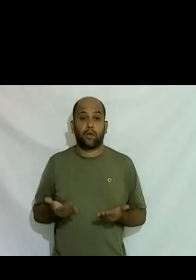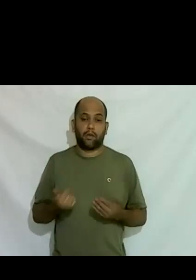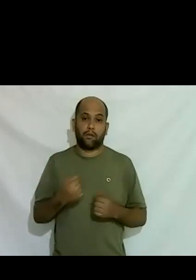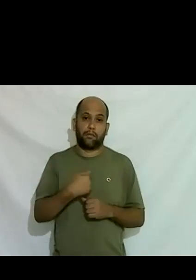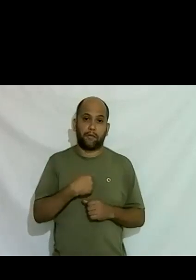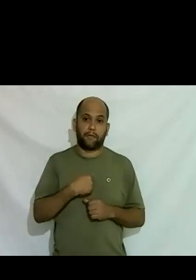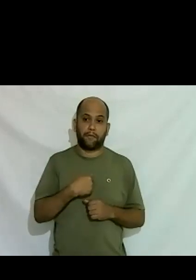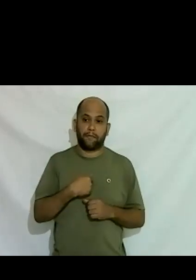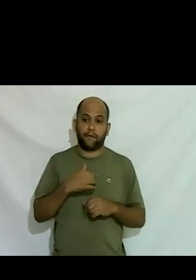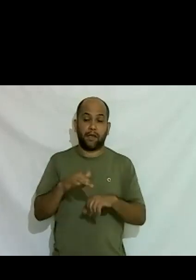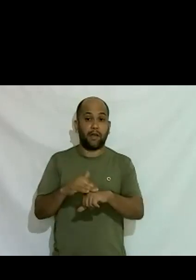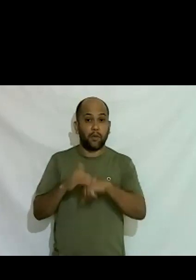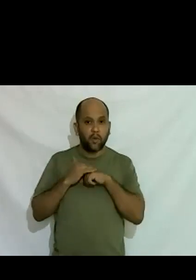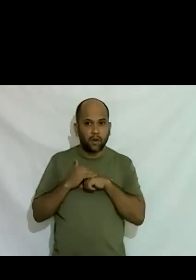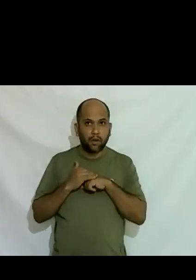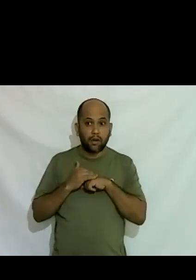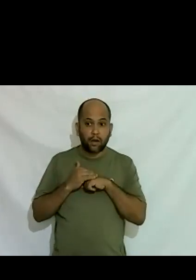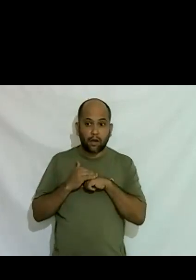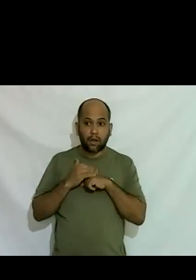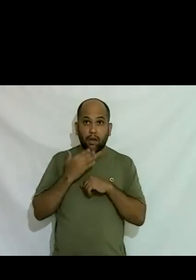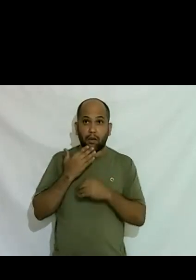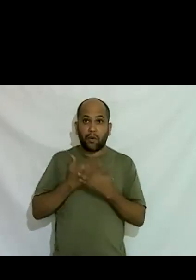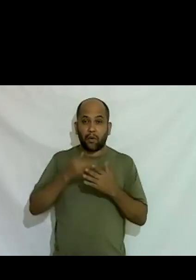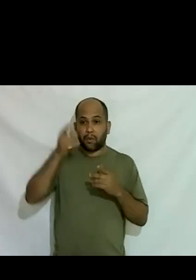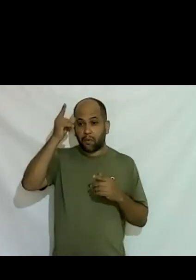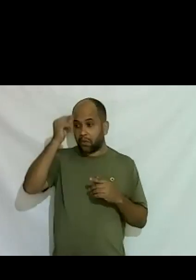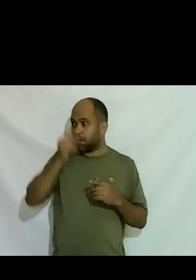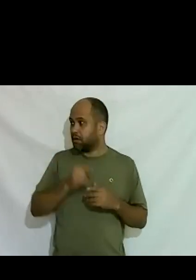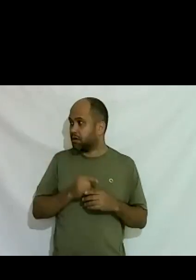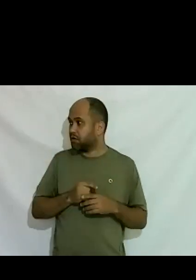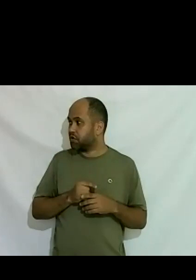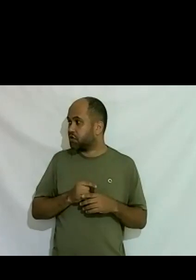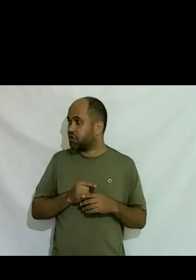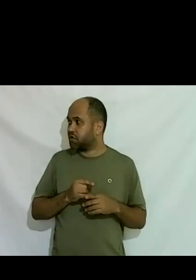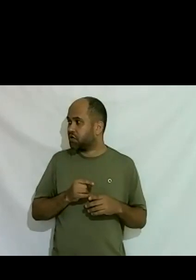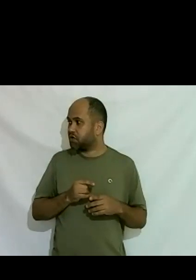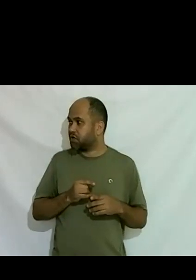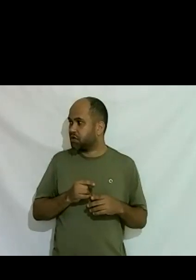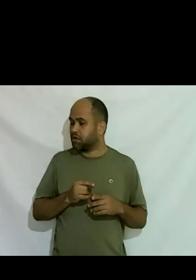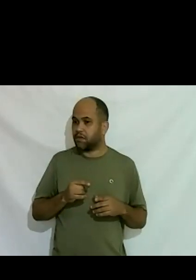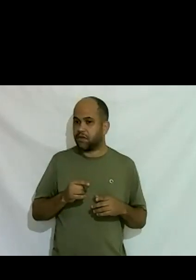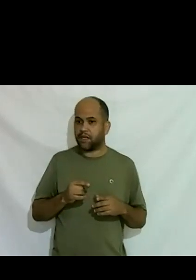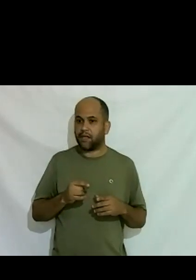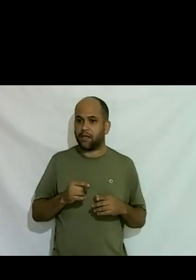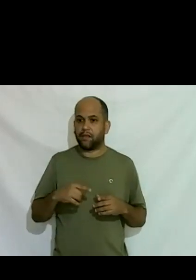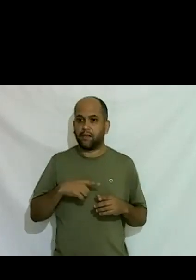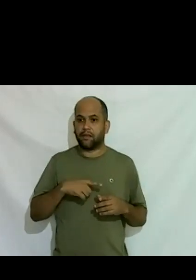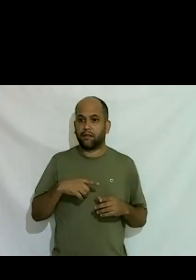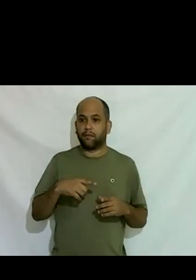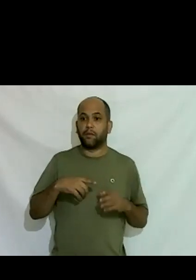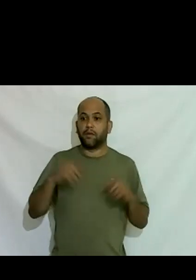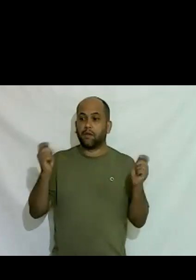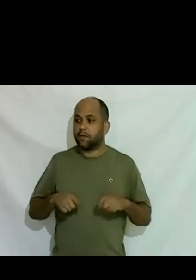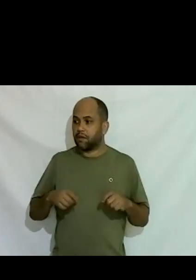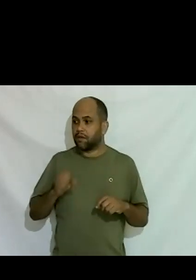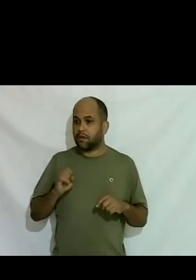ele me disse isso eu falei foi um alívio pra mim porque até então eu não entendi o que acontecia comigo e dali eu falei nossa então eu posso ser